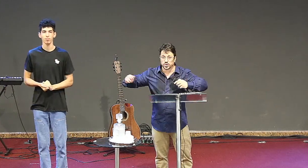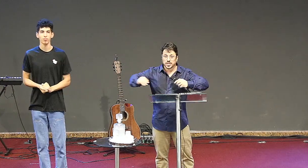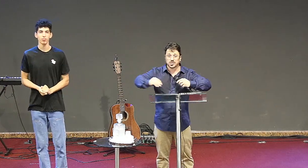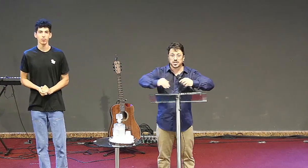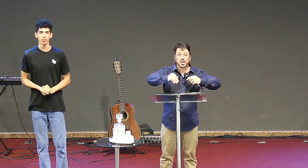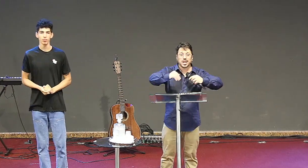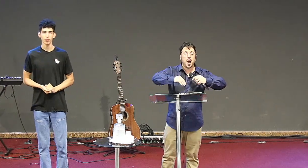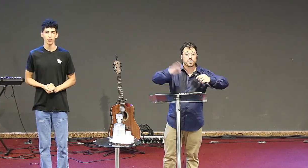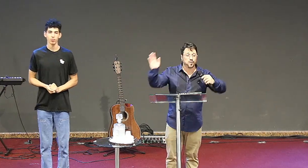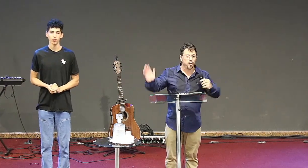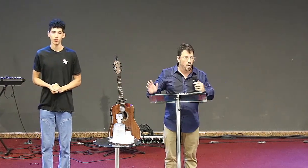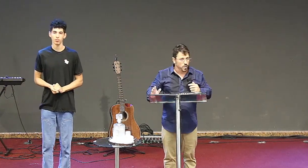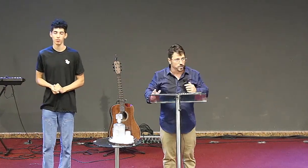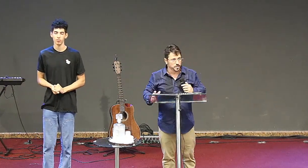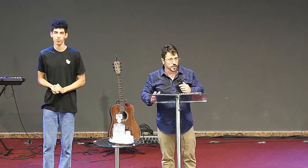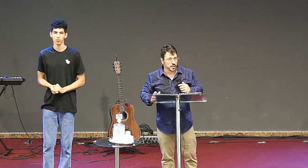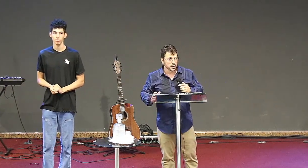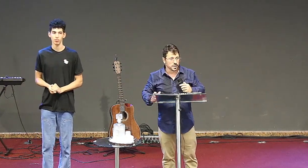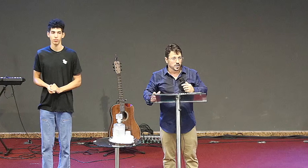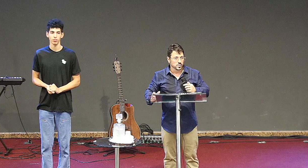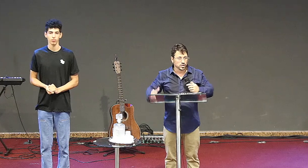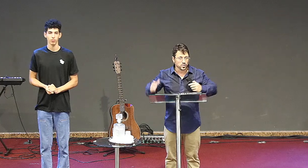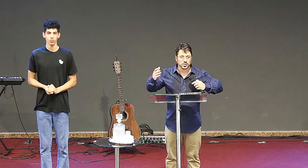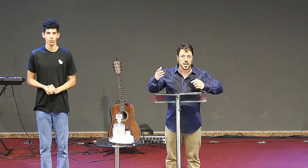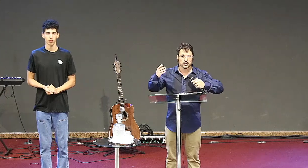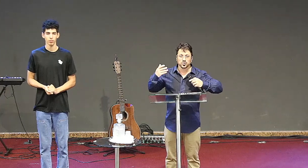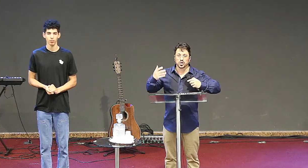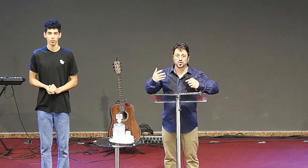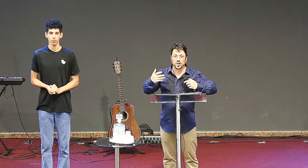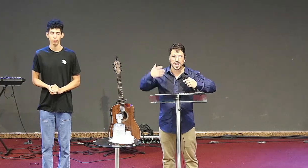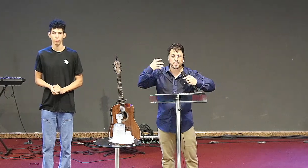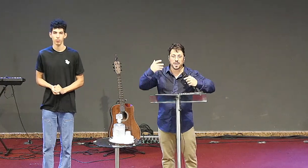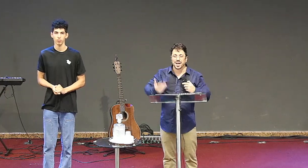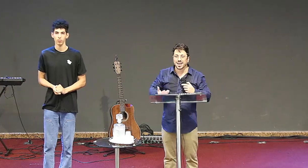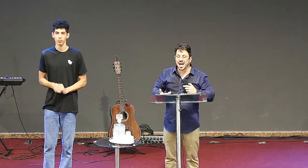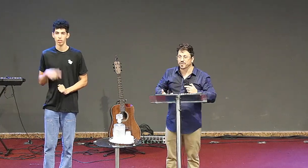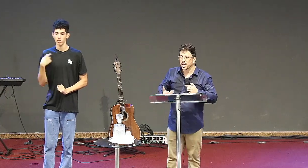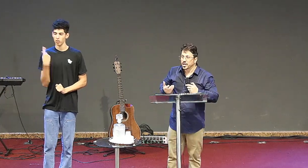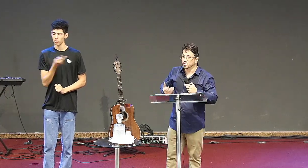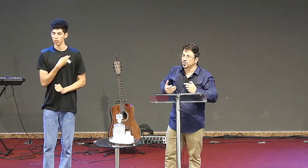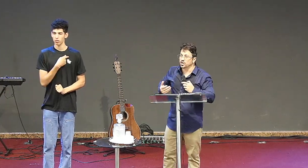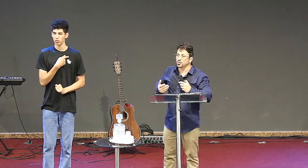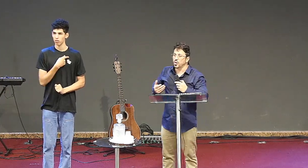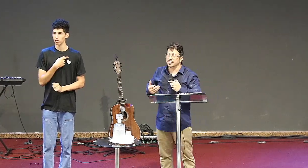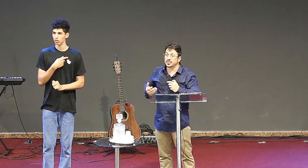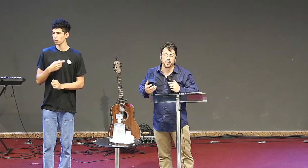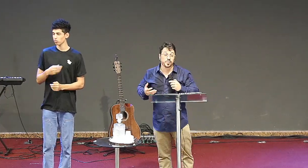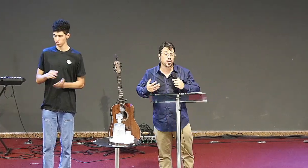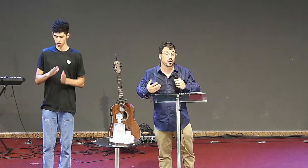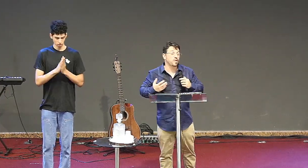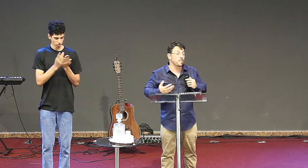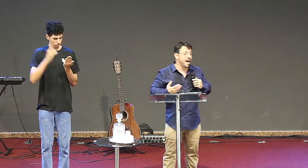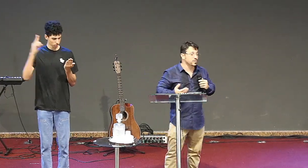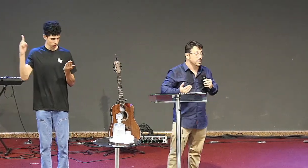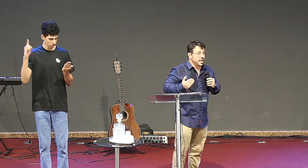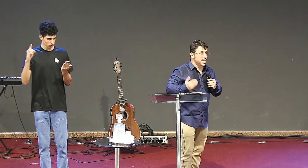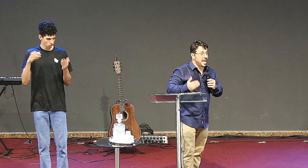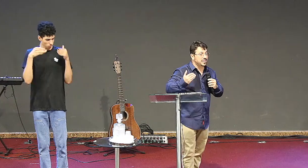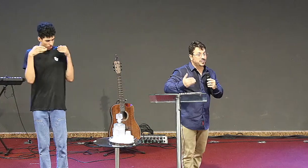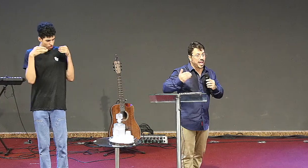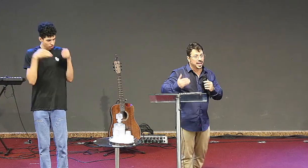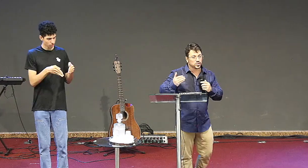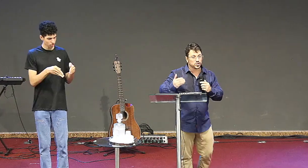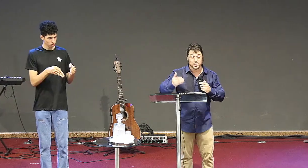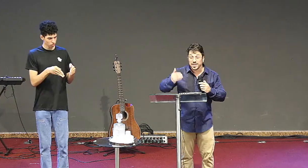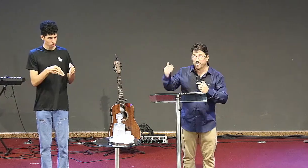usos, de seja lá o que for. Nós voltamos o nosso olhar para a palavra e o nosso coração para o nosso amado. E